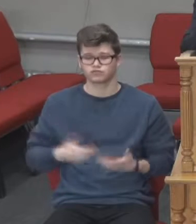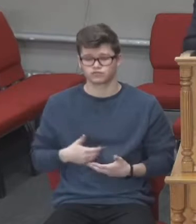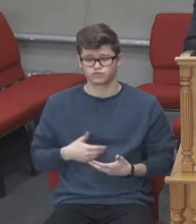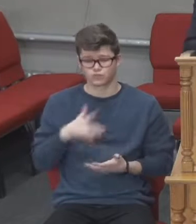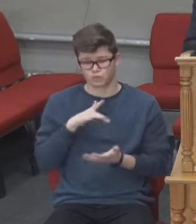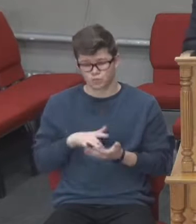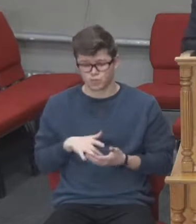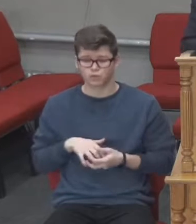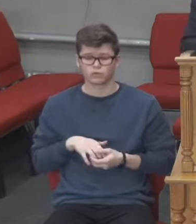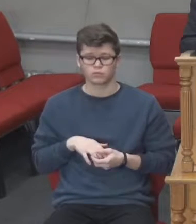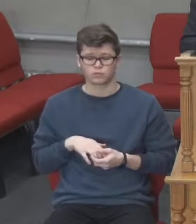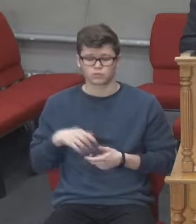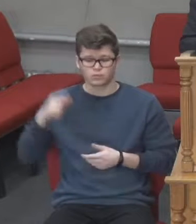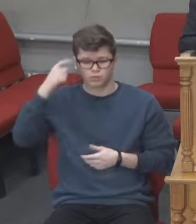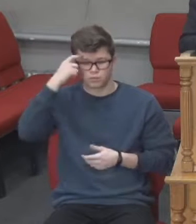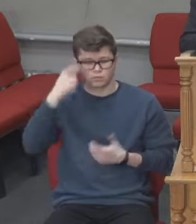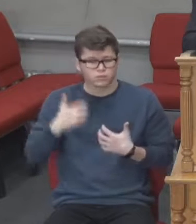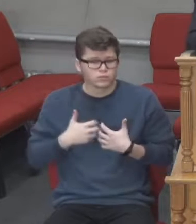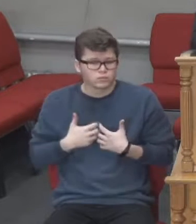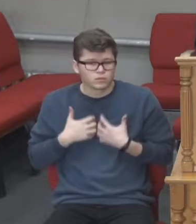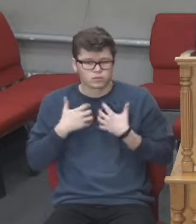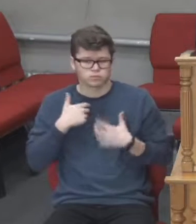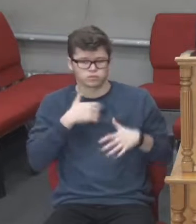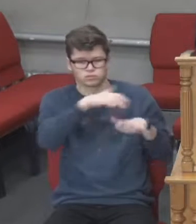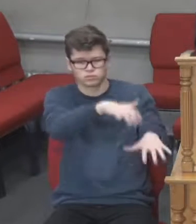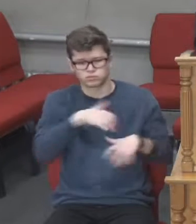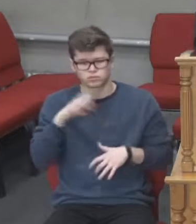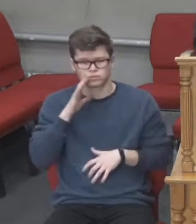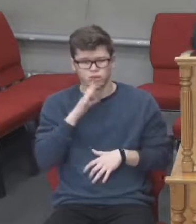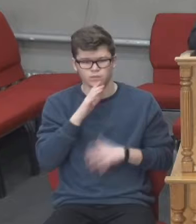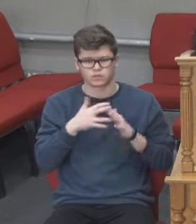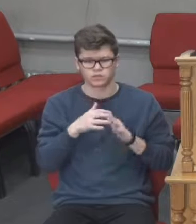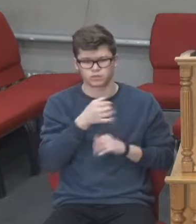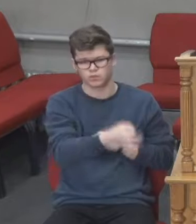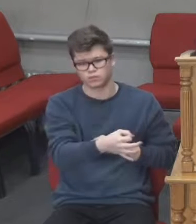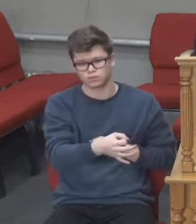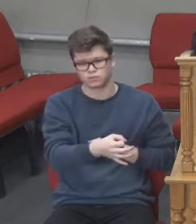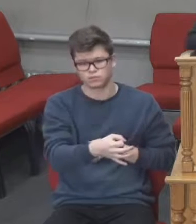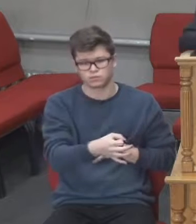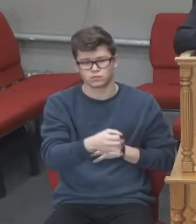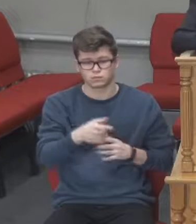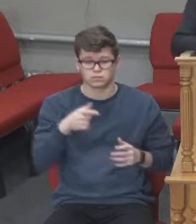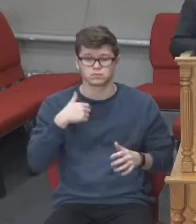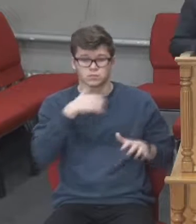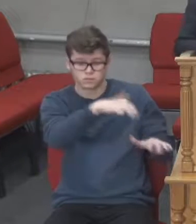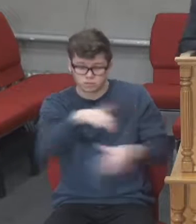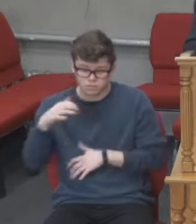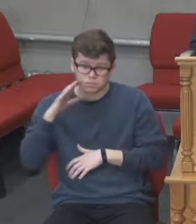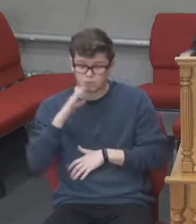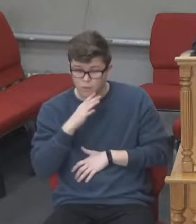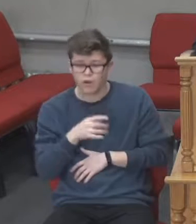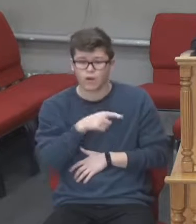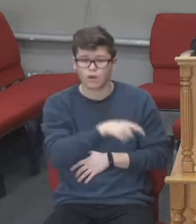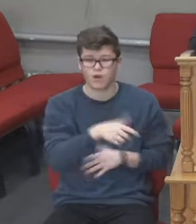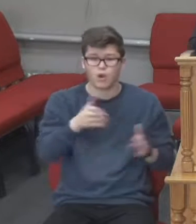досить пожила, і в селі залишився город. І вона зараз, ця моя сусідка в страху. Вона